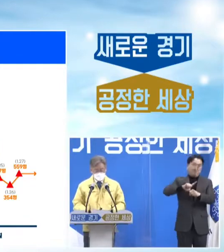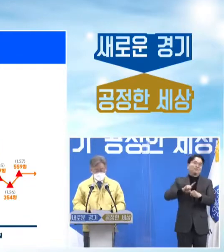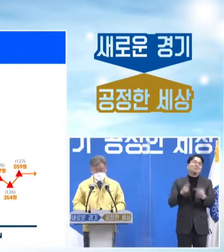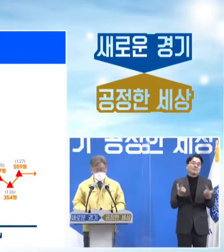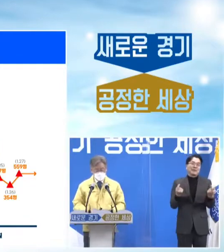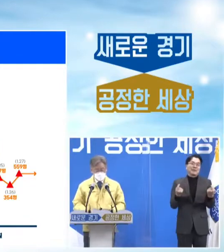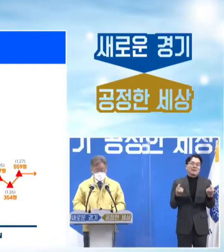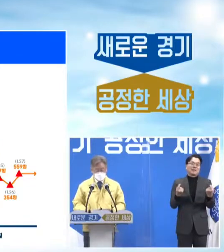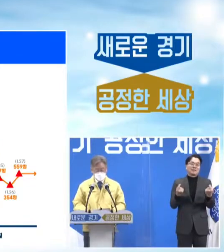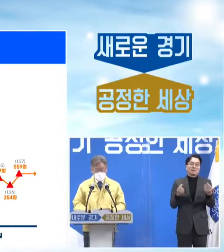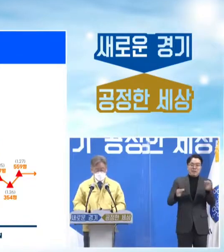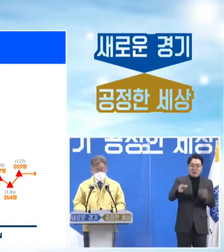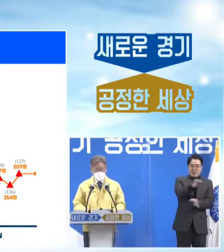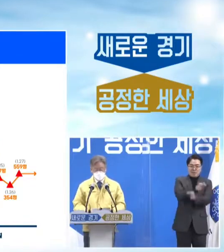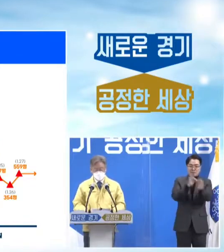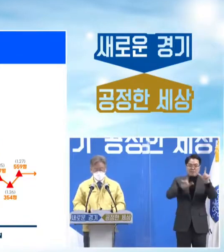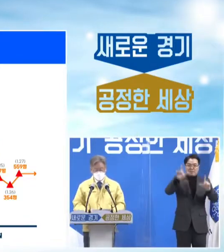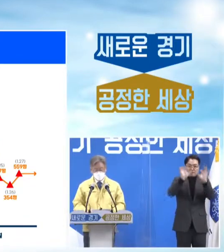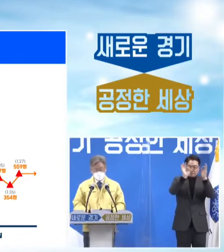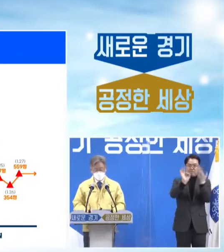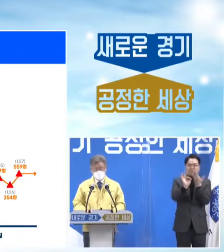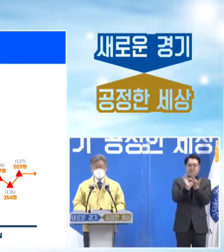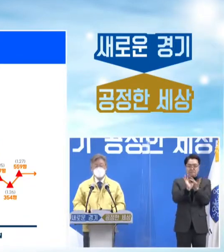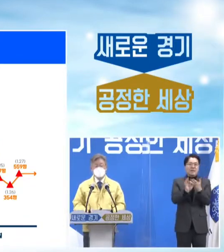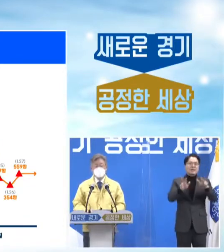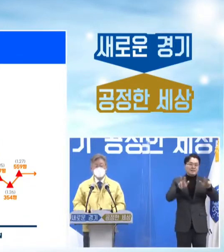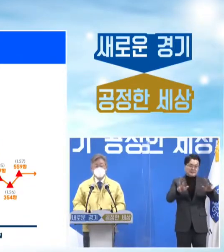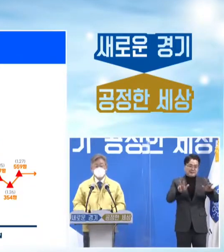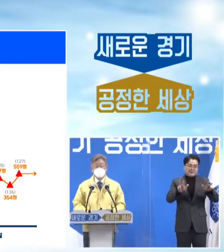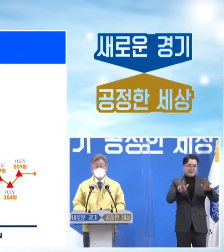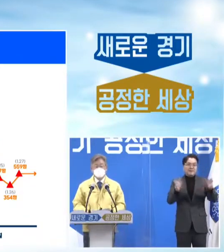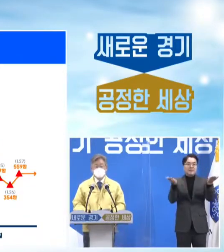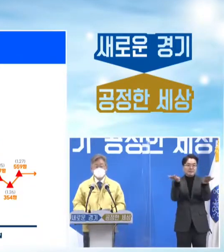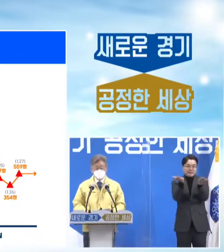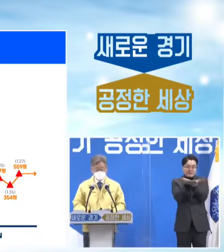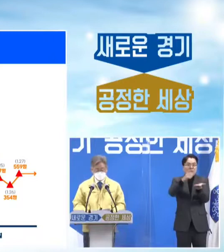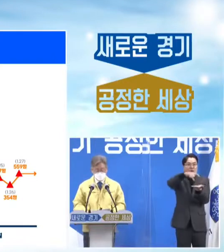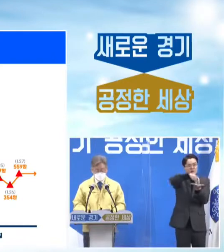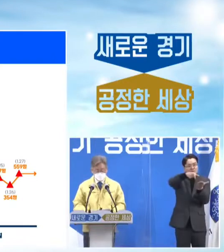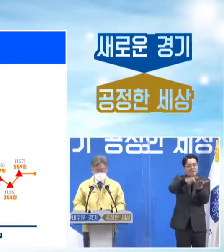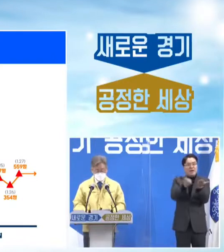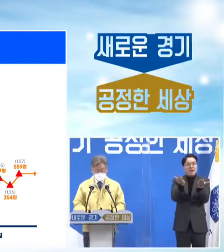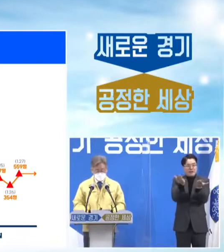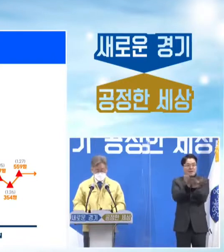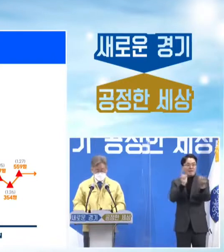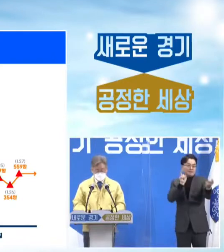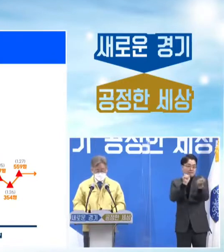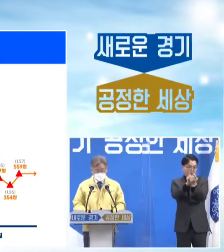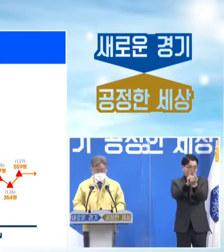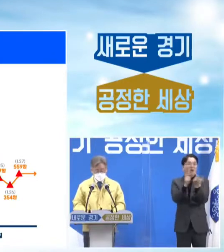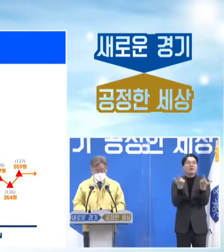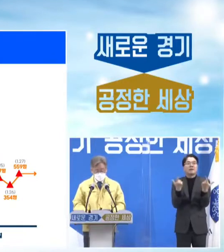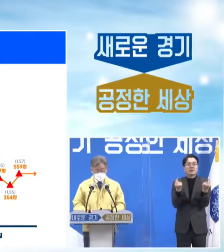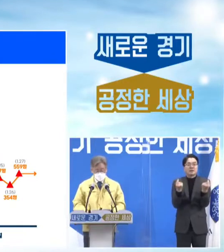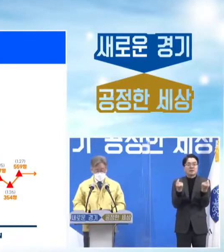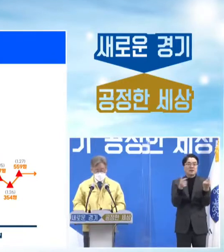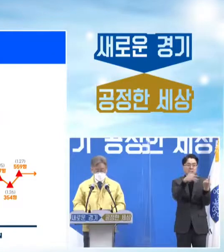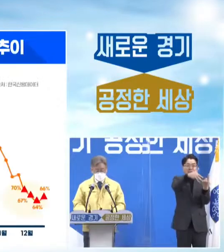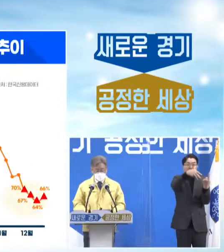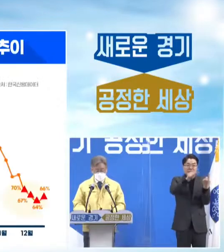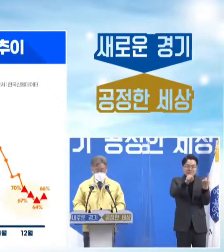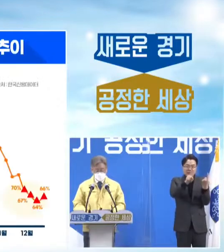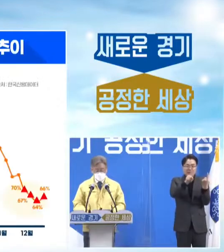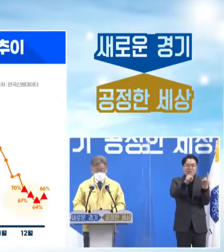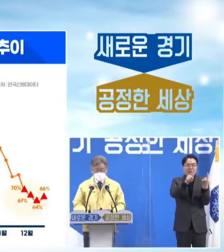경제 상황을 봐도 지금이 재난기본소득을 지급할 적기입니다. 1차 대유행이